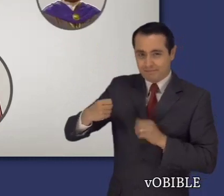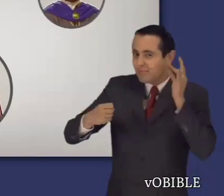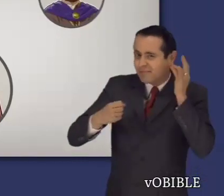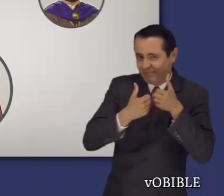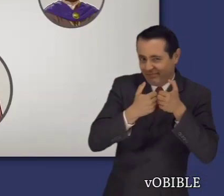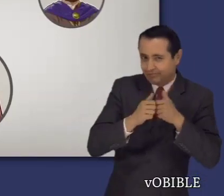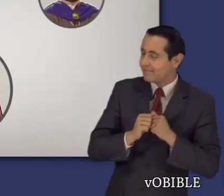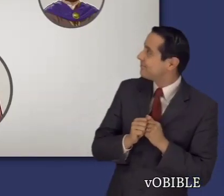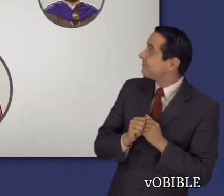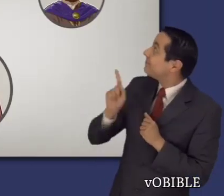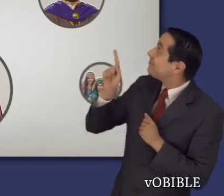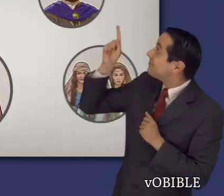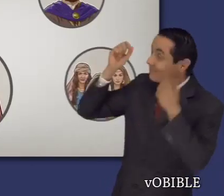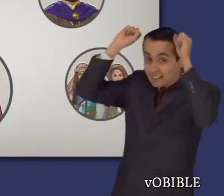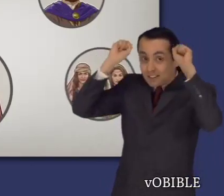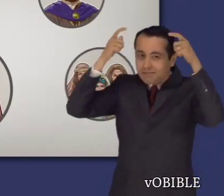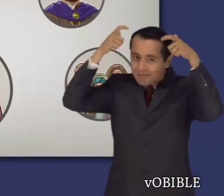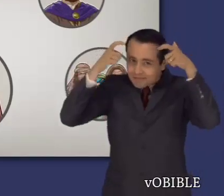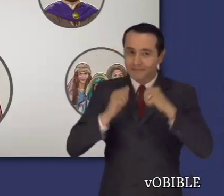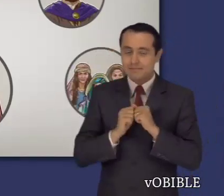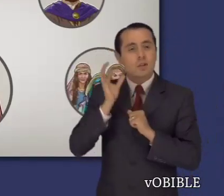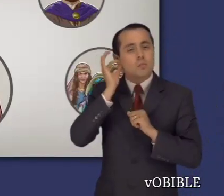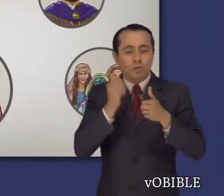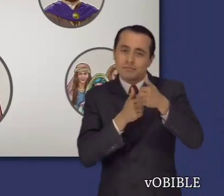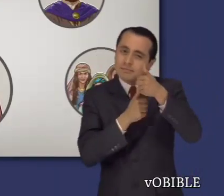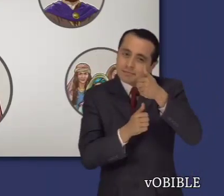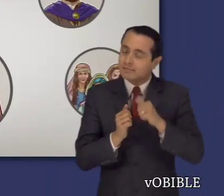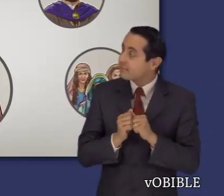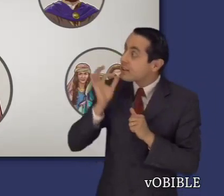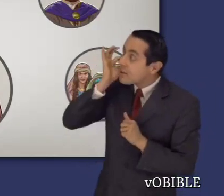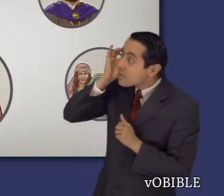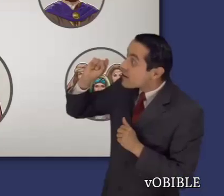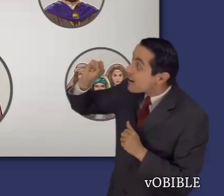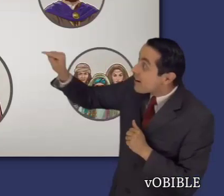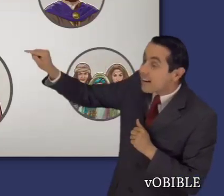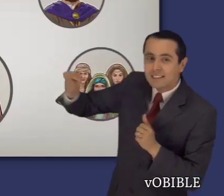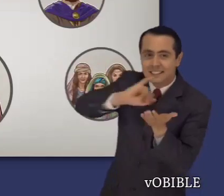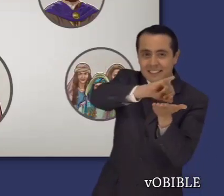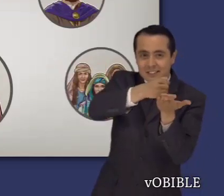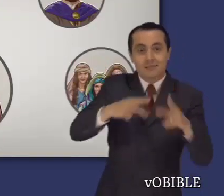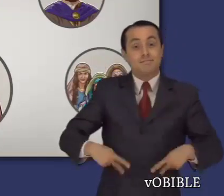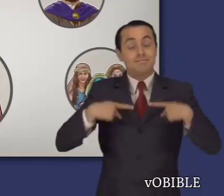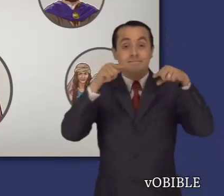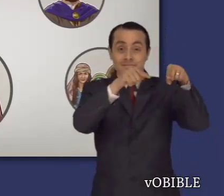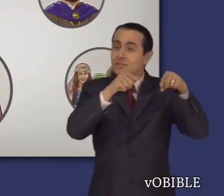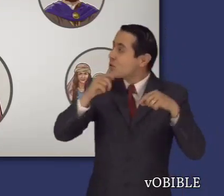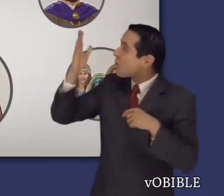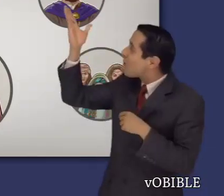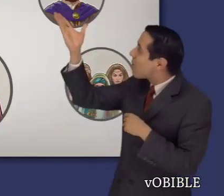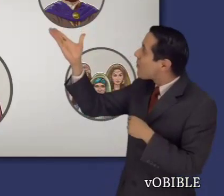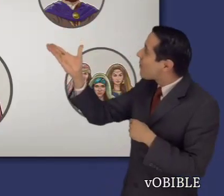Salomón, las hijas de Jerusalén o damas de la corte de Salomón, y las hijas de Sion o mujeres de